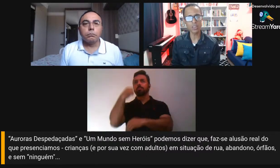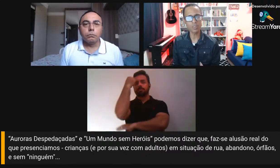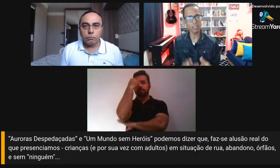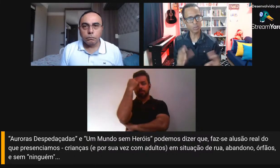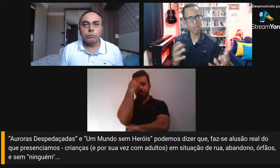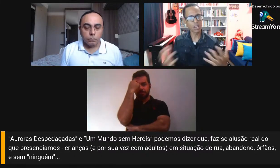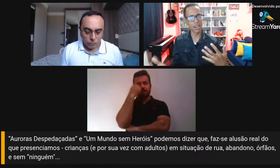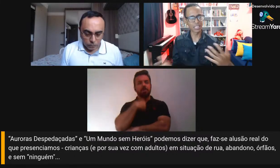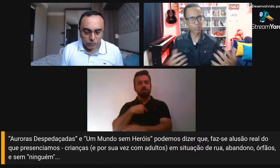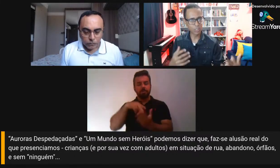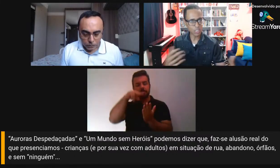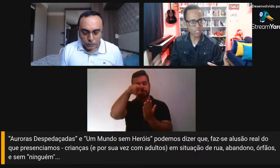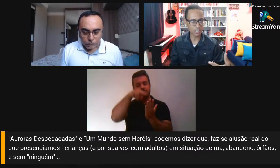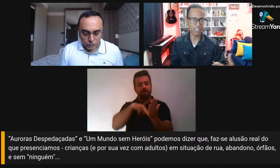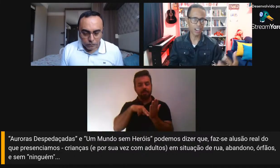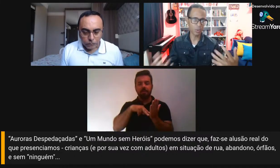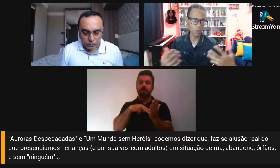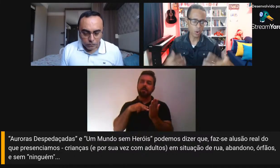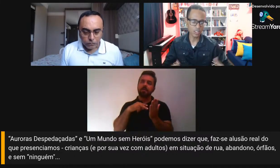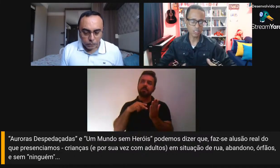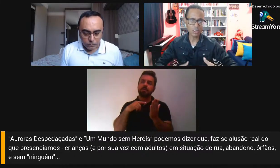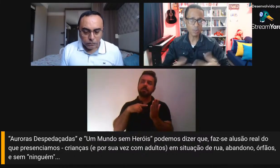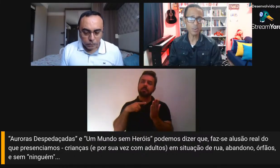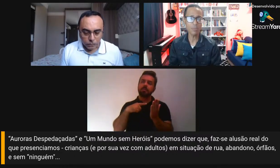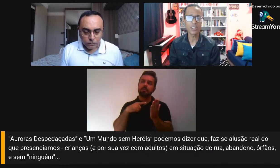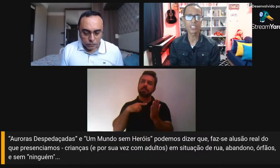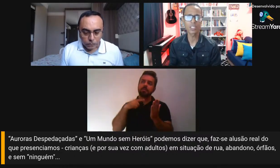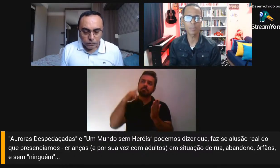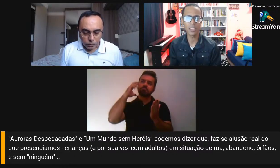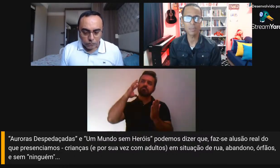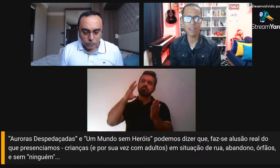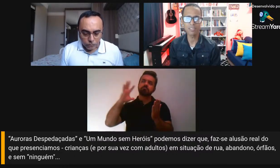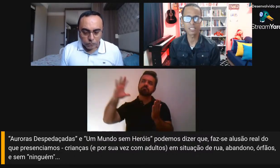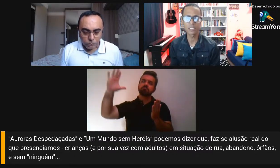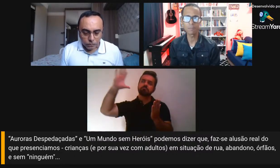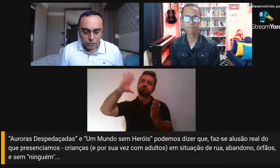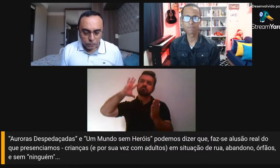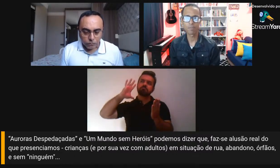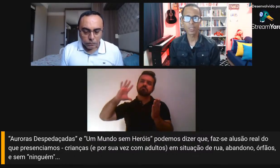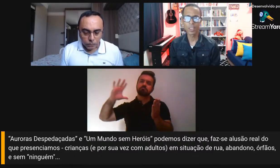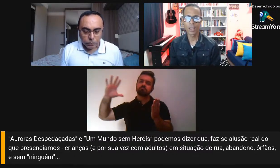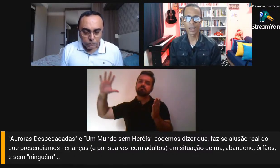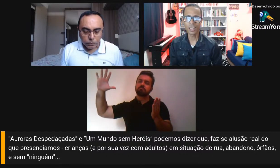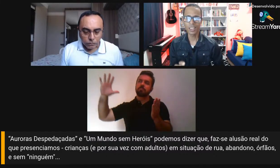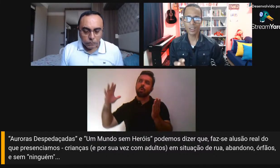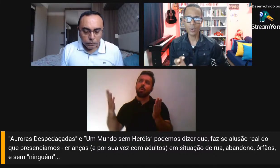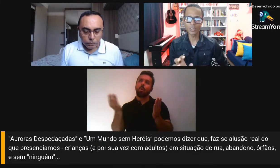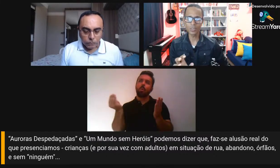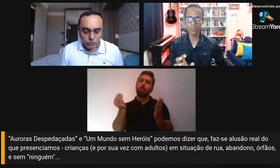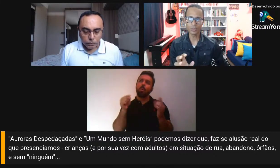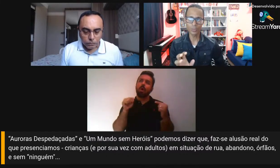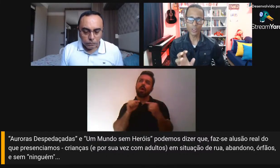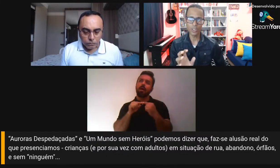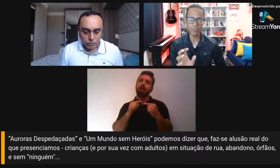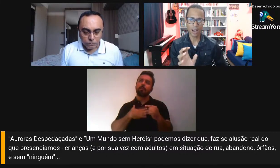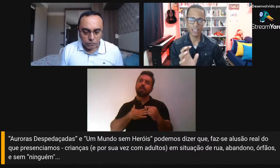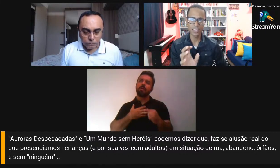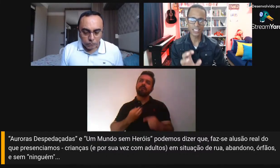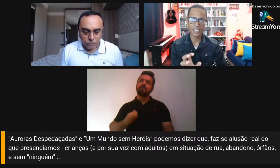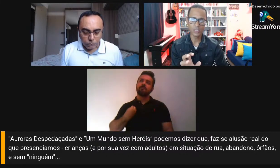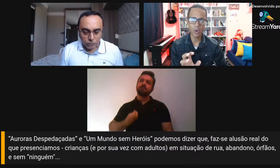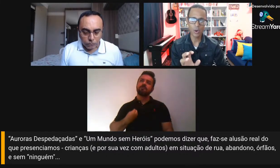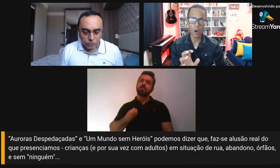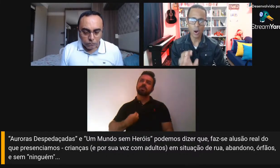leituras, já faço analogias, já trago coisas que vão refletir também na minha vida. E quando você